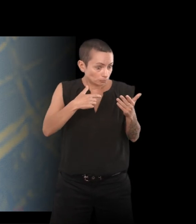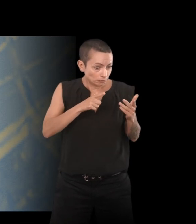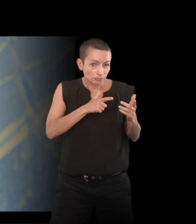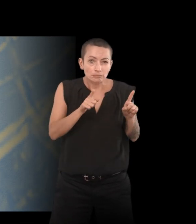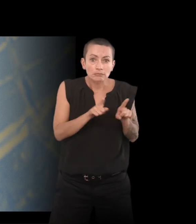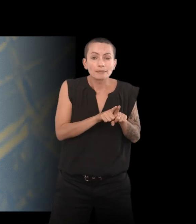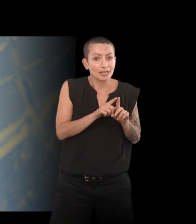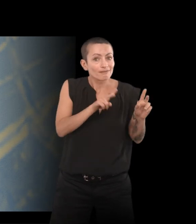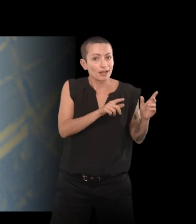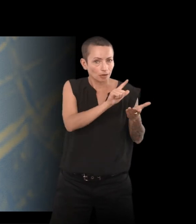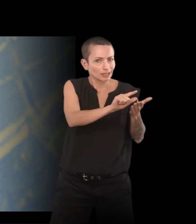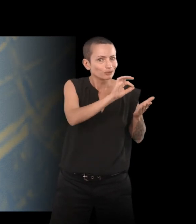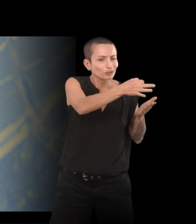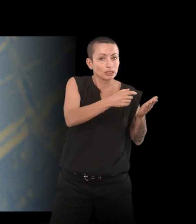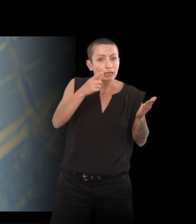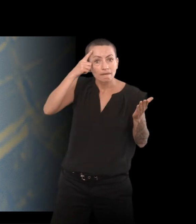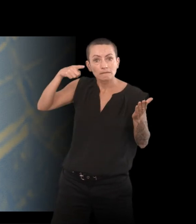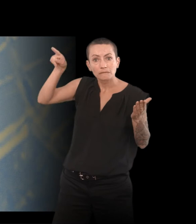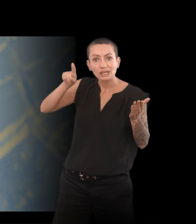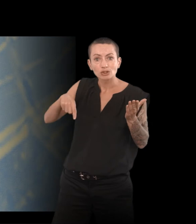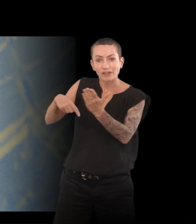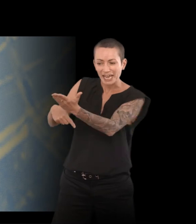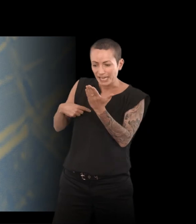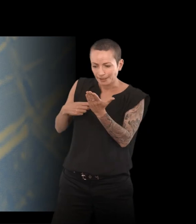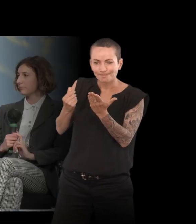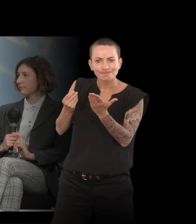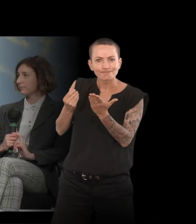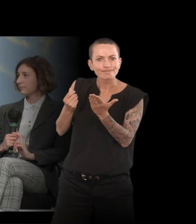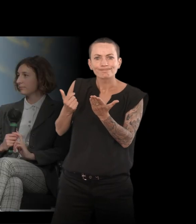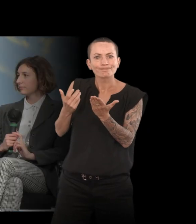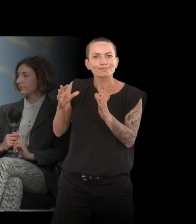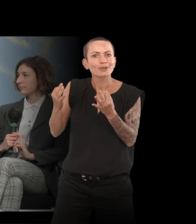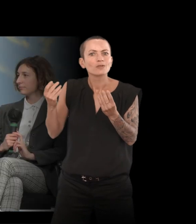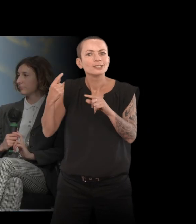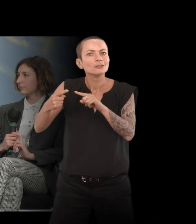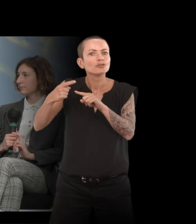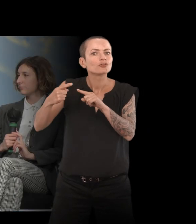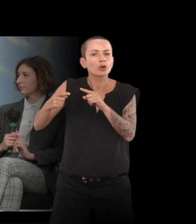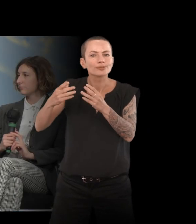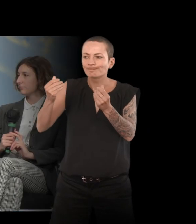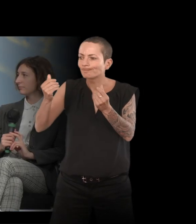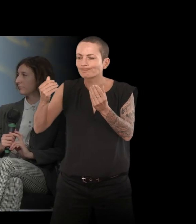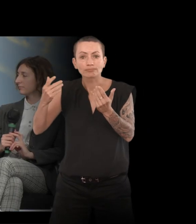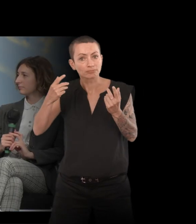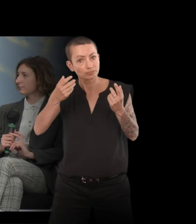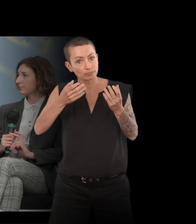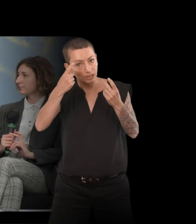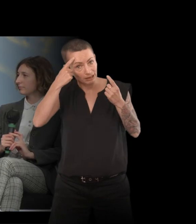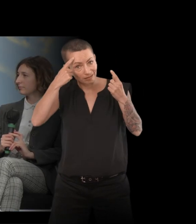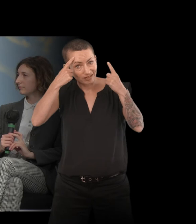donné les instruments que j'aurais espéré trouver en elle. Parce que trop théorique ? Oui, et puis